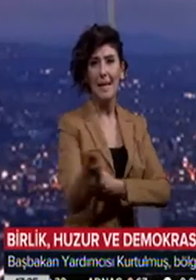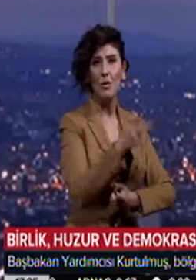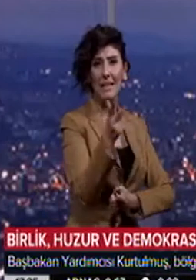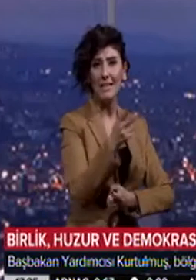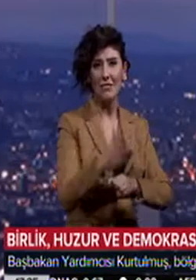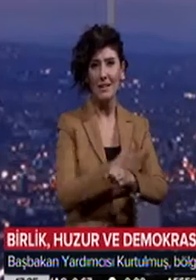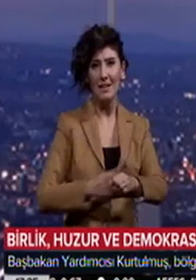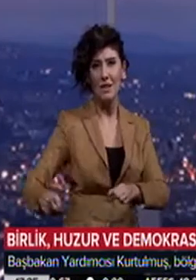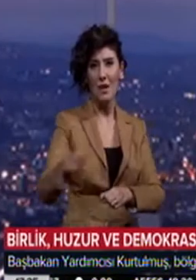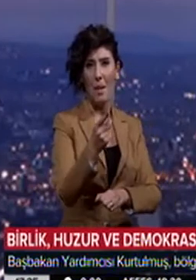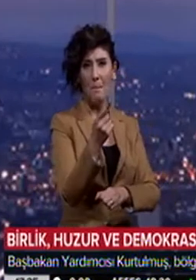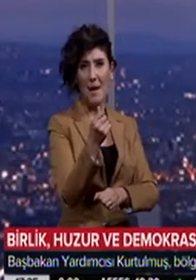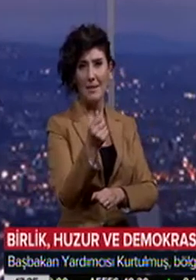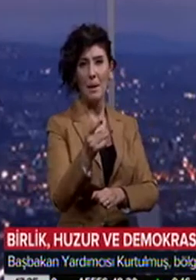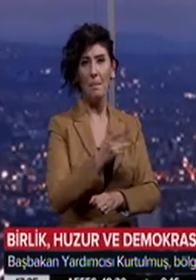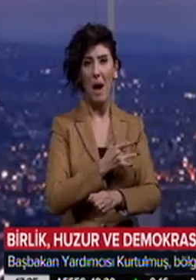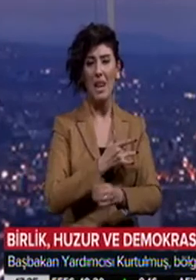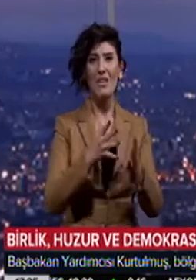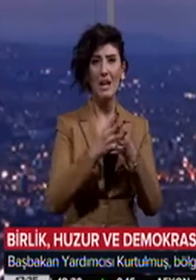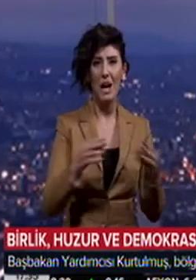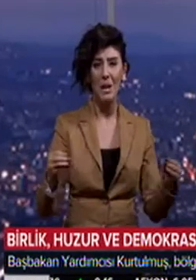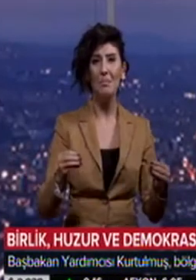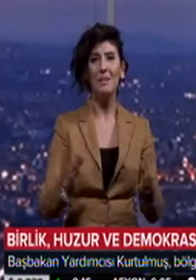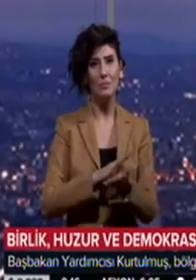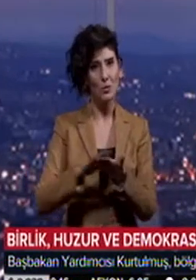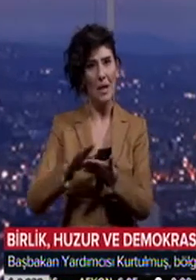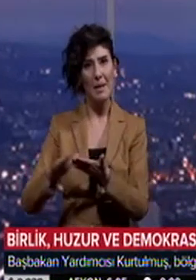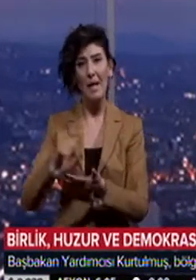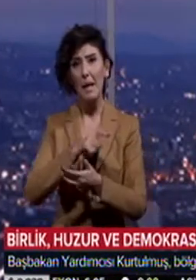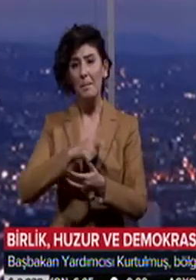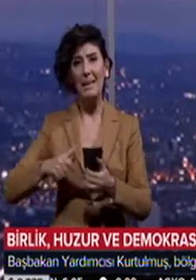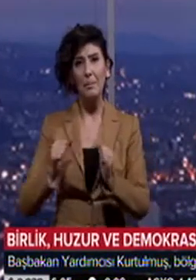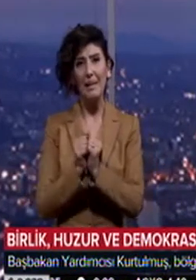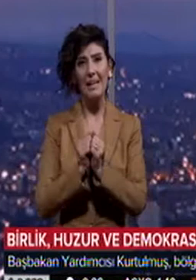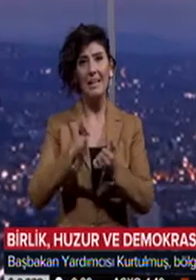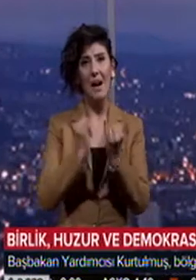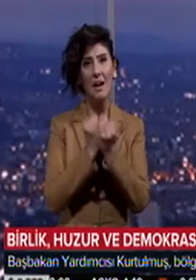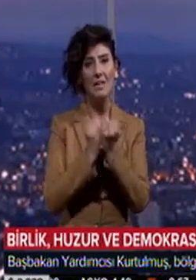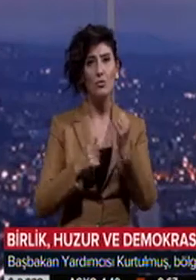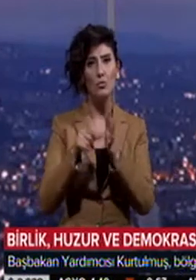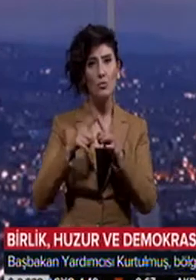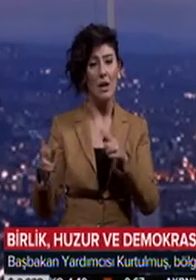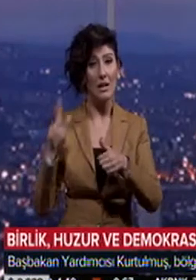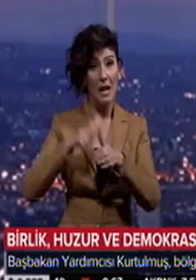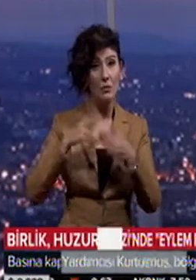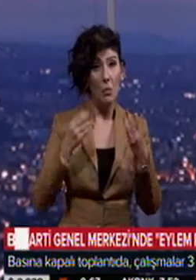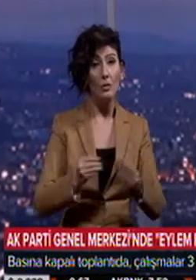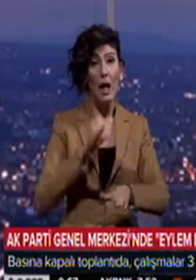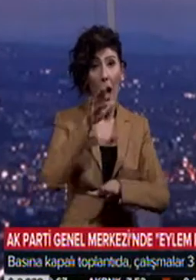etkilenen vatandaşların maddi ve manevi kayıplarının giderilmesi, milli birlik ve kardeşlik sürecine katkıda bulunacak adımların atılması.